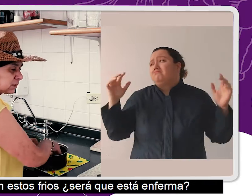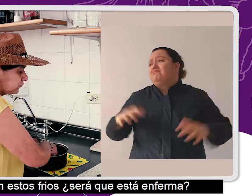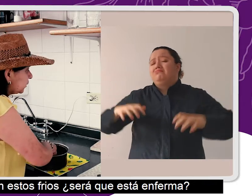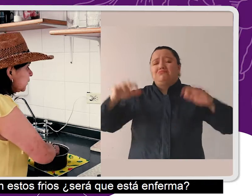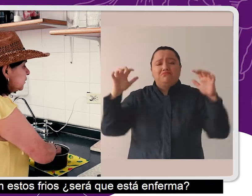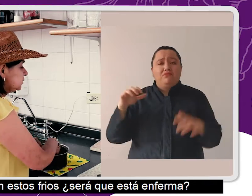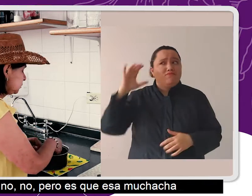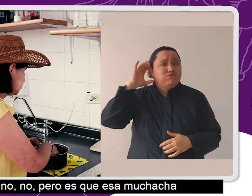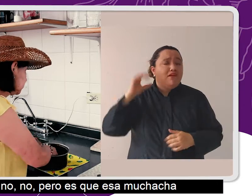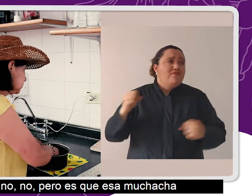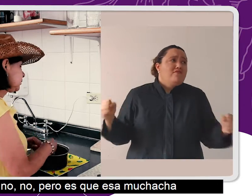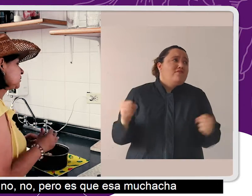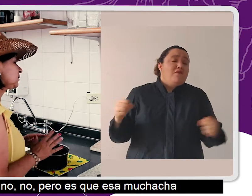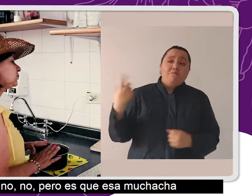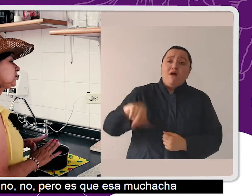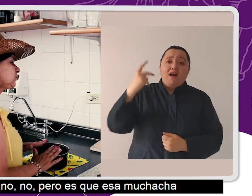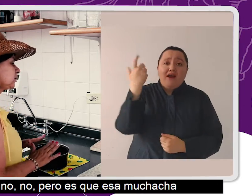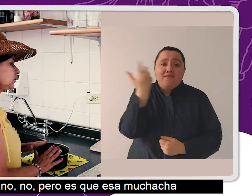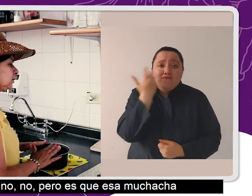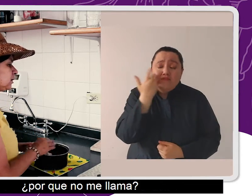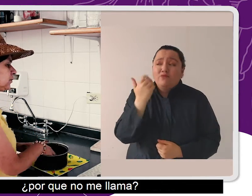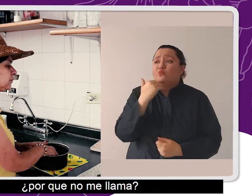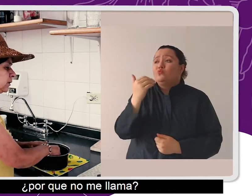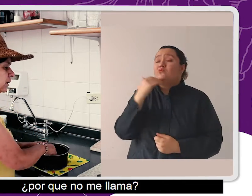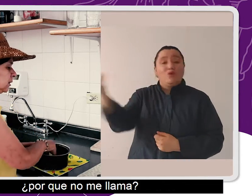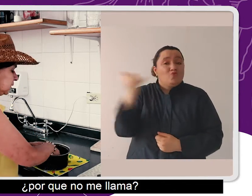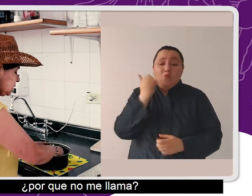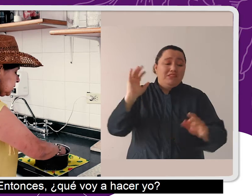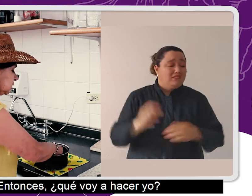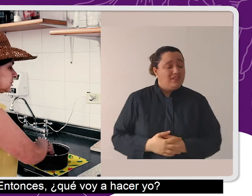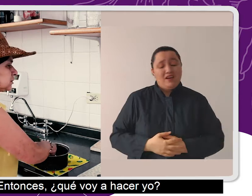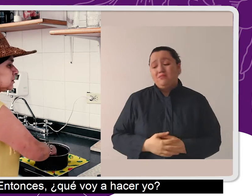fríos será que está enferma, no, no, no, pero es que esa muchacha por qué no me llama,